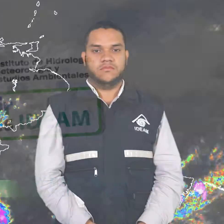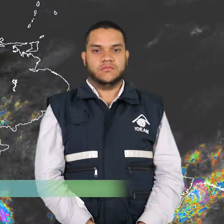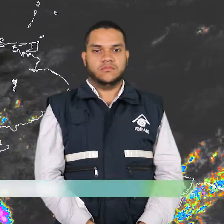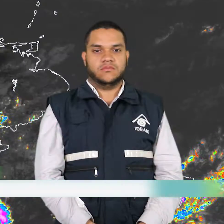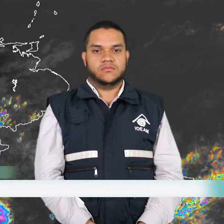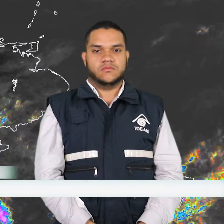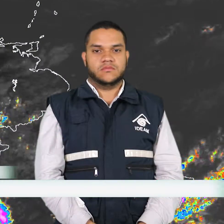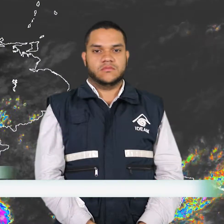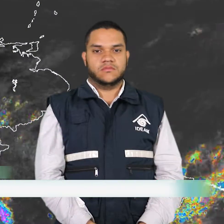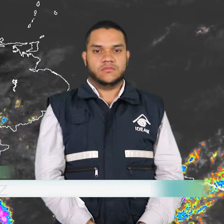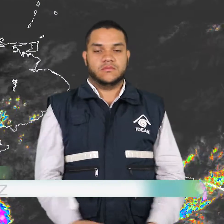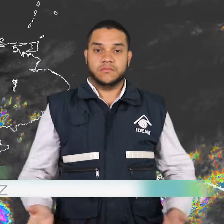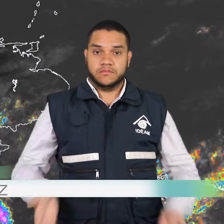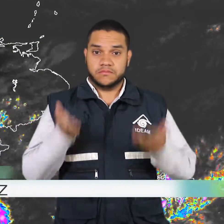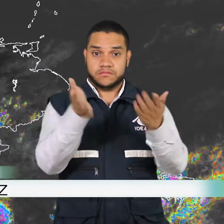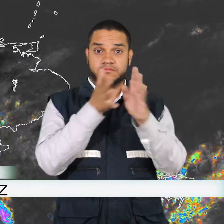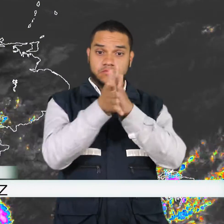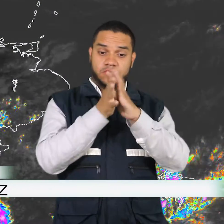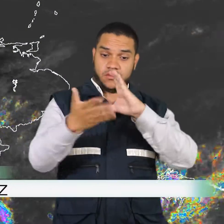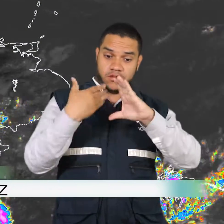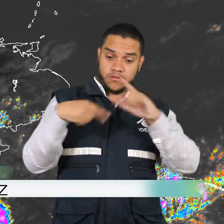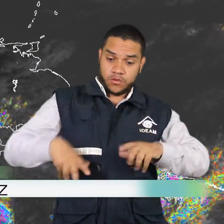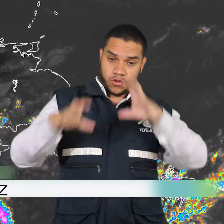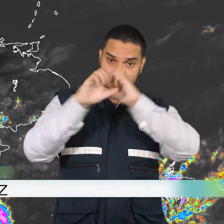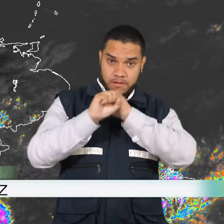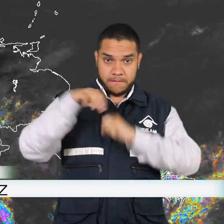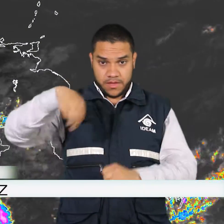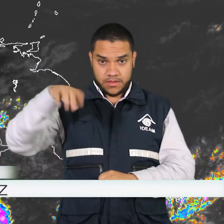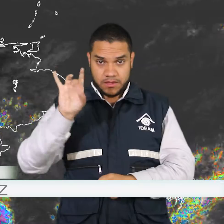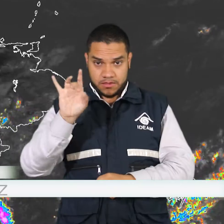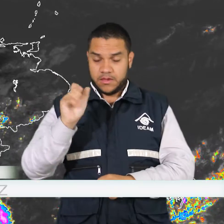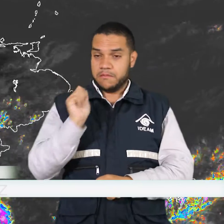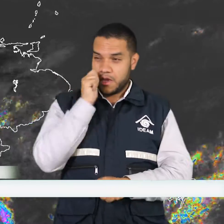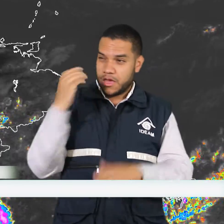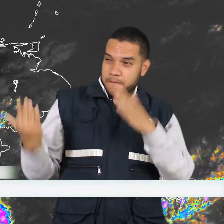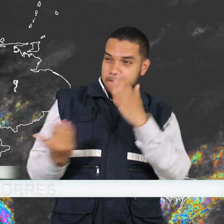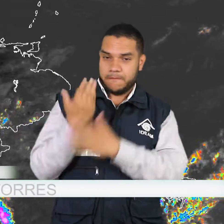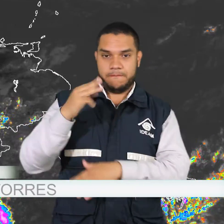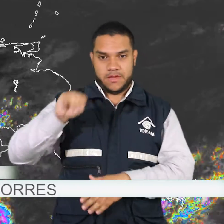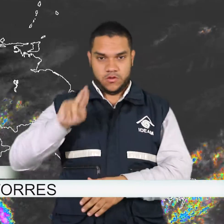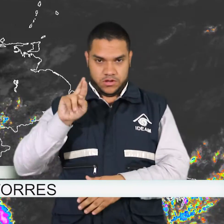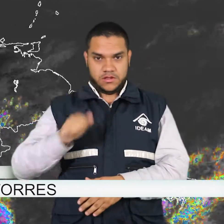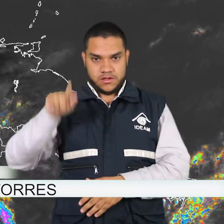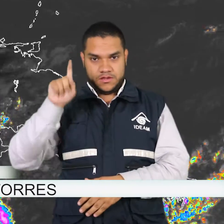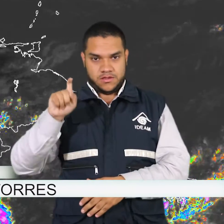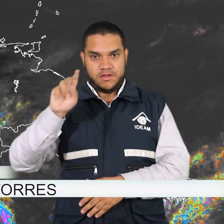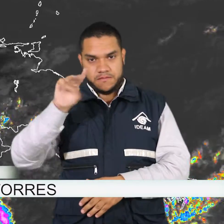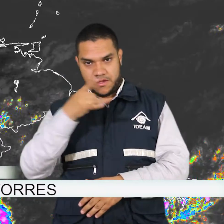Bienvenidos al pronóstico virtual para la noche de hoy martes 15 y la madrugada de mañana miércoles 16 de marzo de 2016.